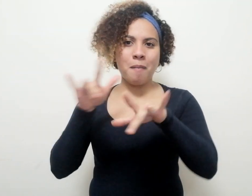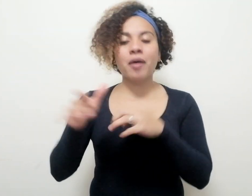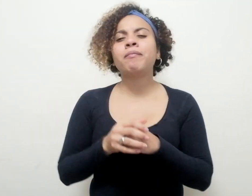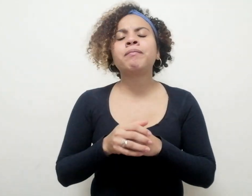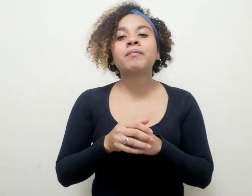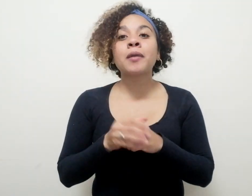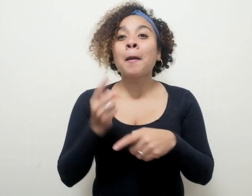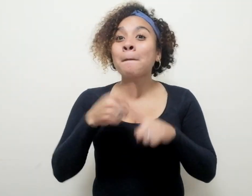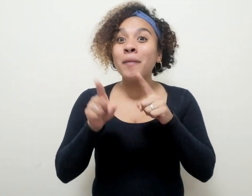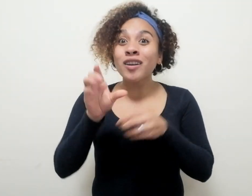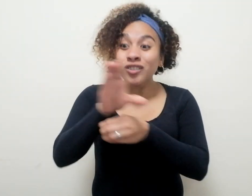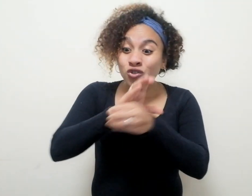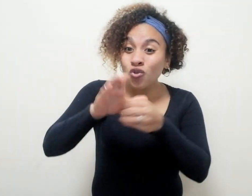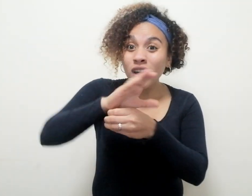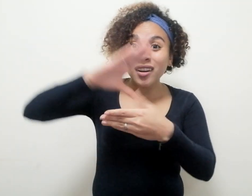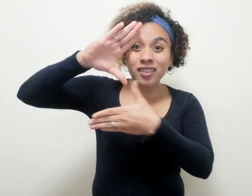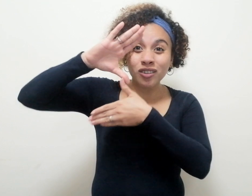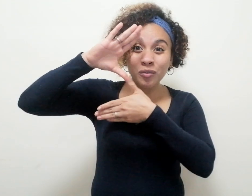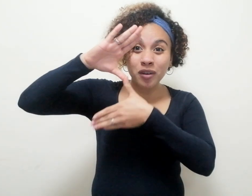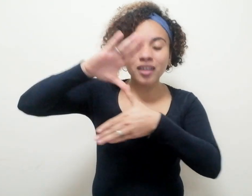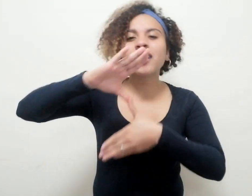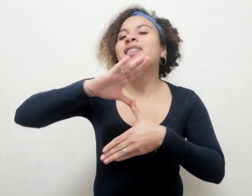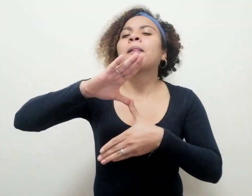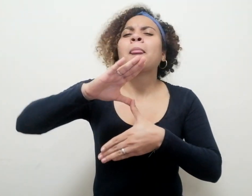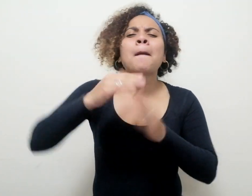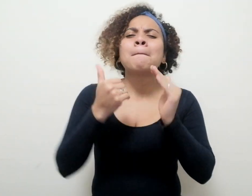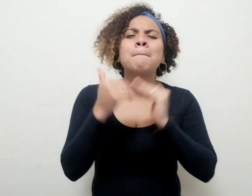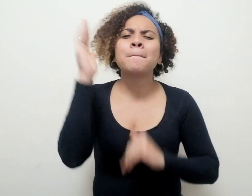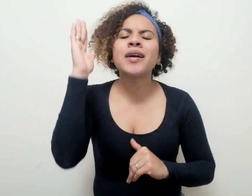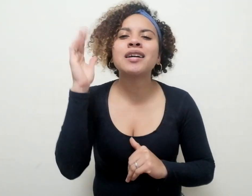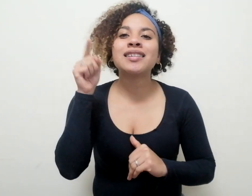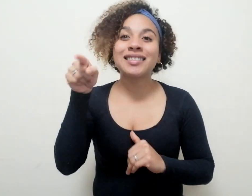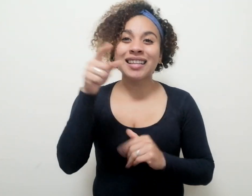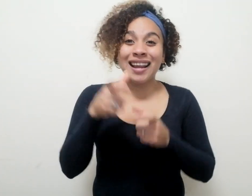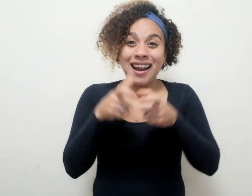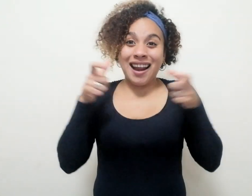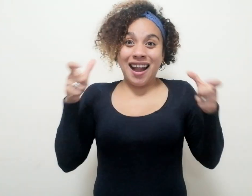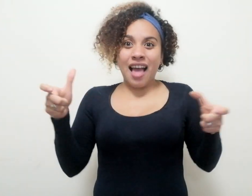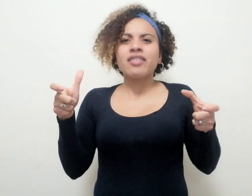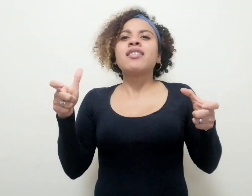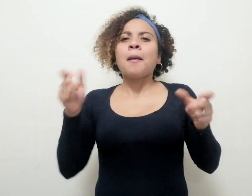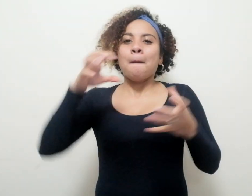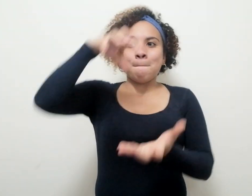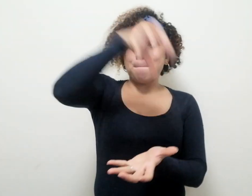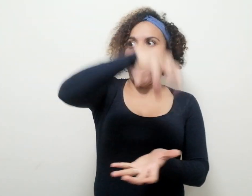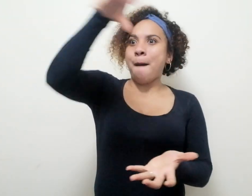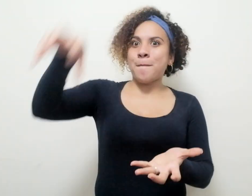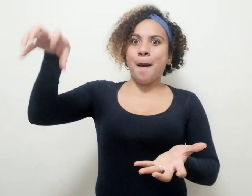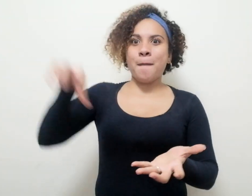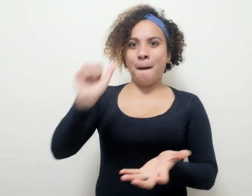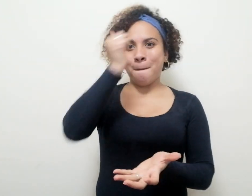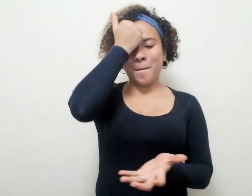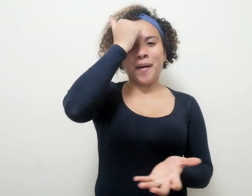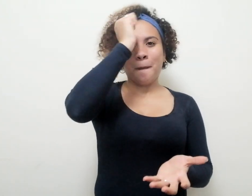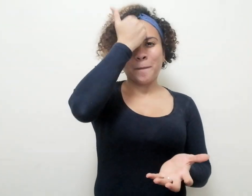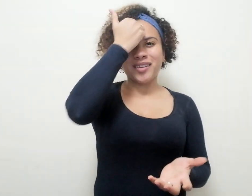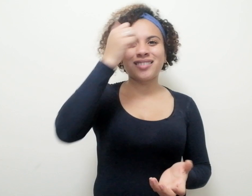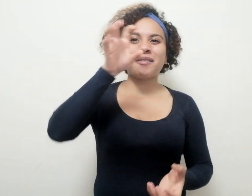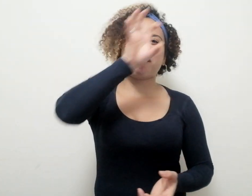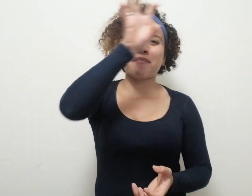las urbes latinoamericanas, sobre todo entre las grandes que se constituyen en cabezas inevitables